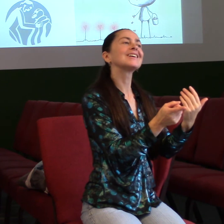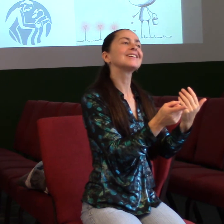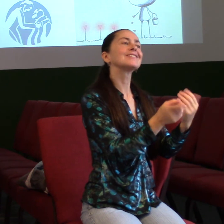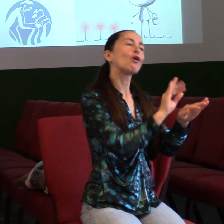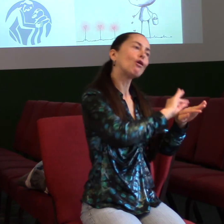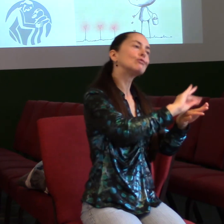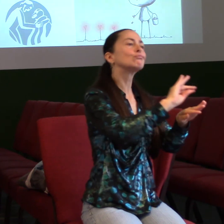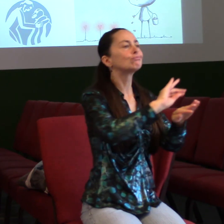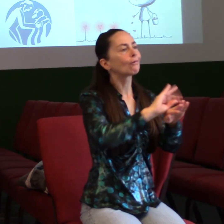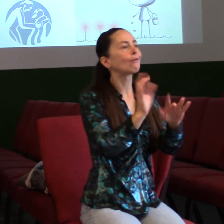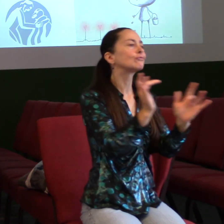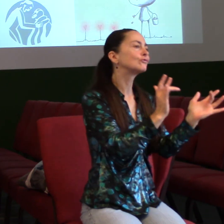Abychom k sobě byli velkorysí.